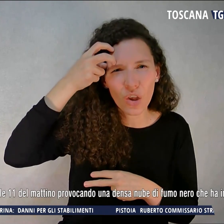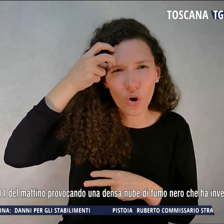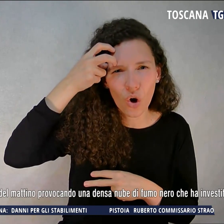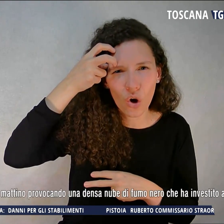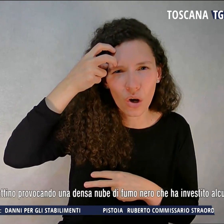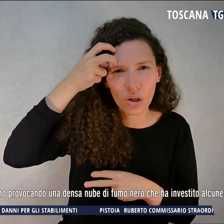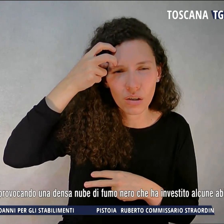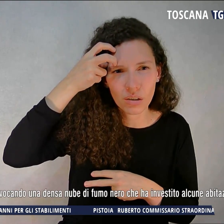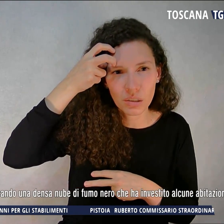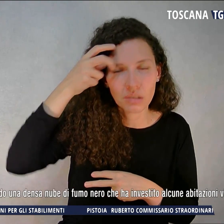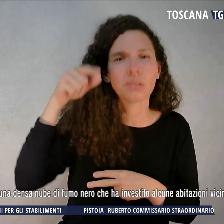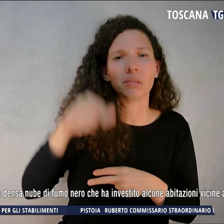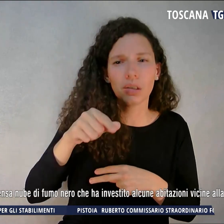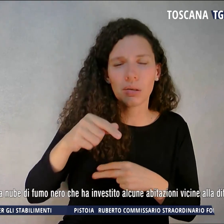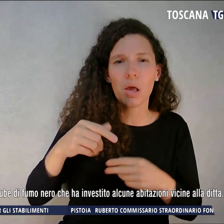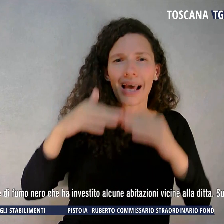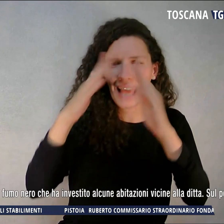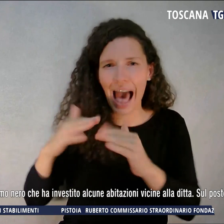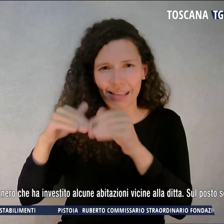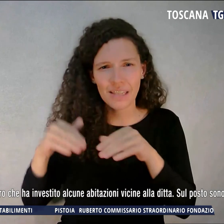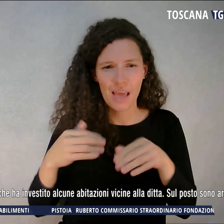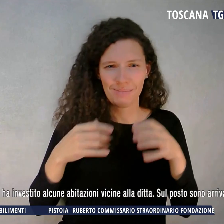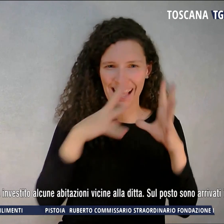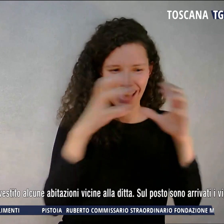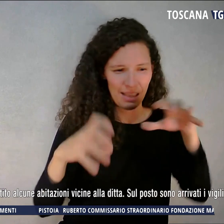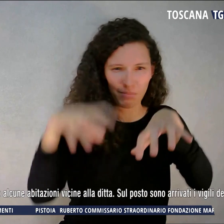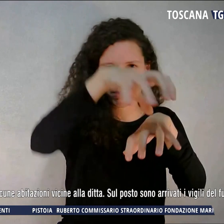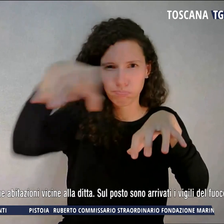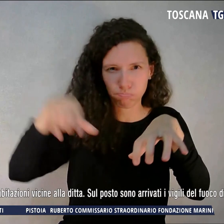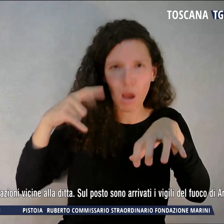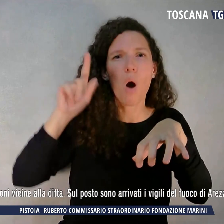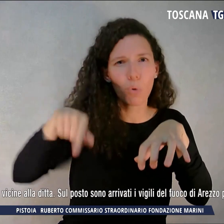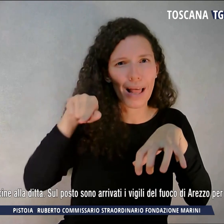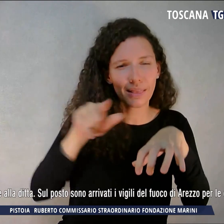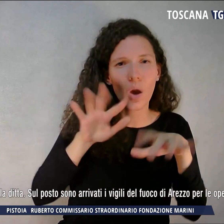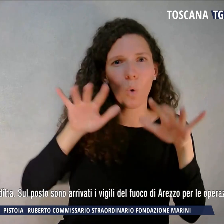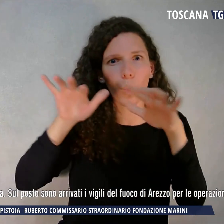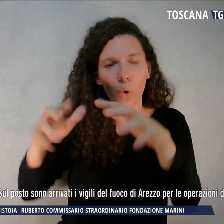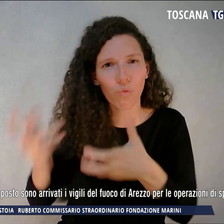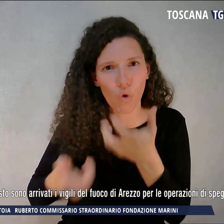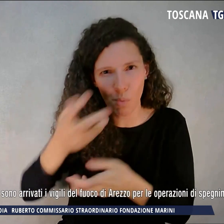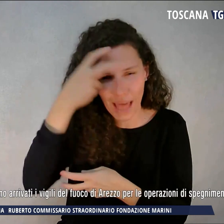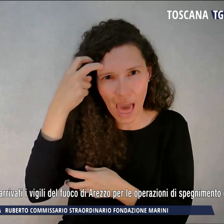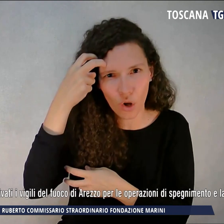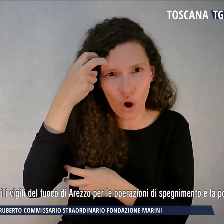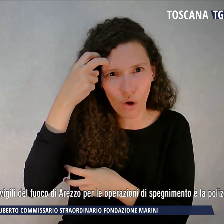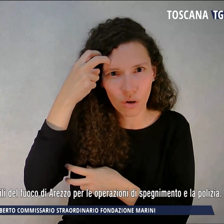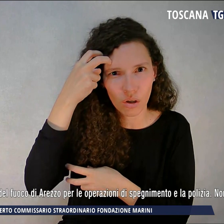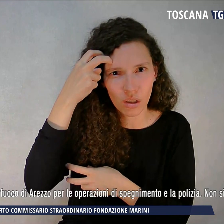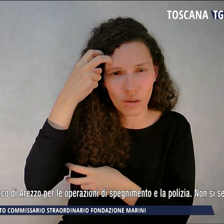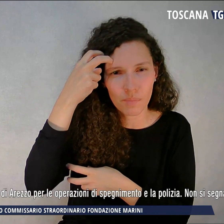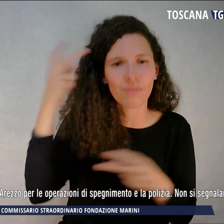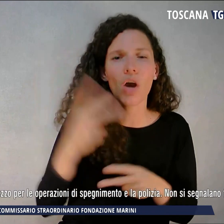che ha investito alcune abitazioni vicine alla ditta. Sul posto sono arrivati i vigili del fuoco, non si segnalano feriti, ma una persona